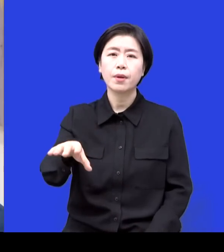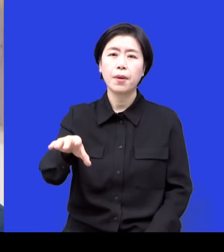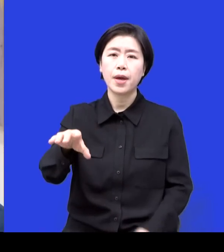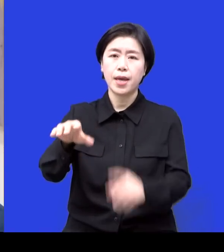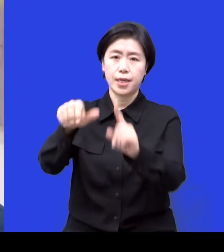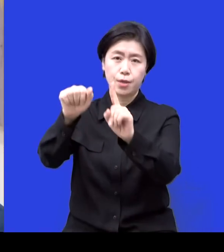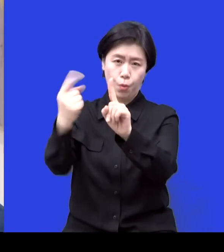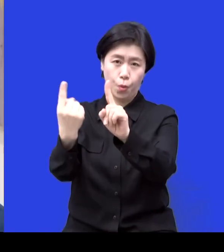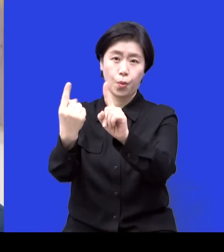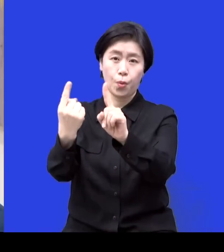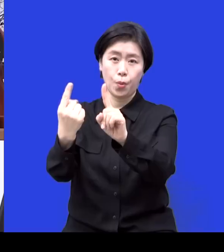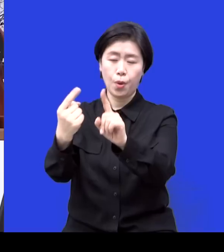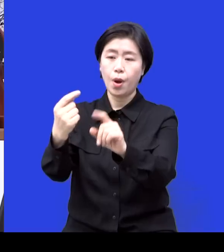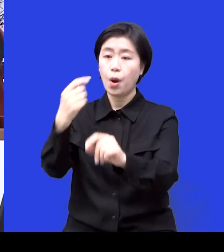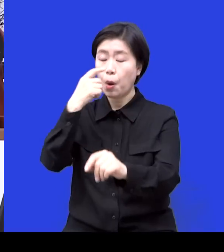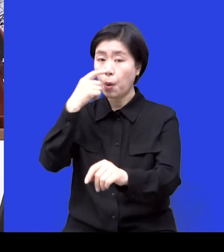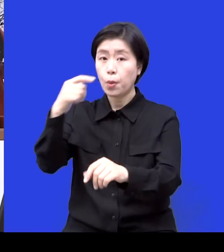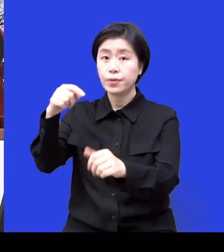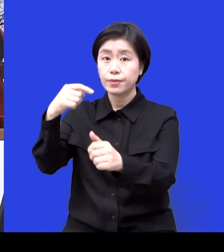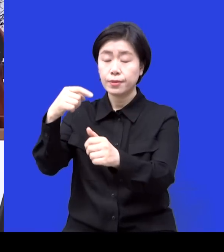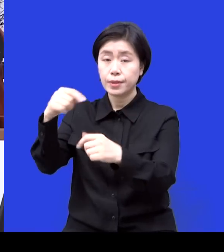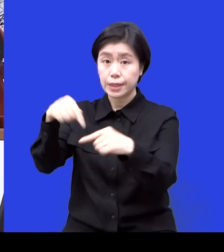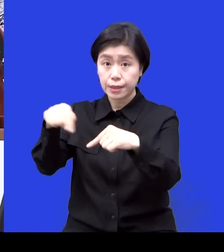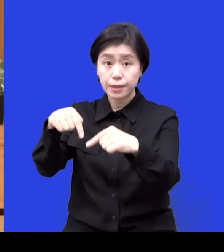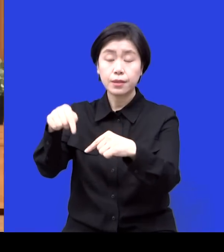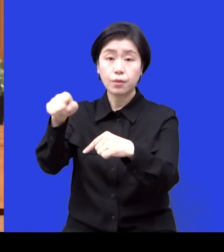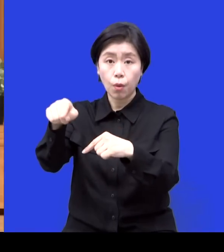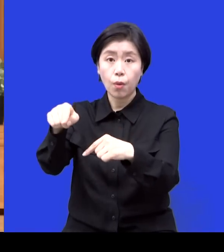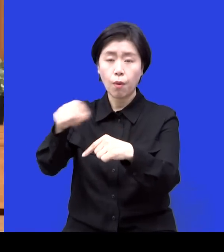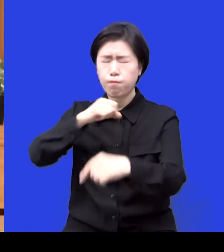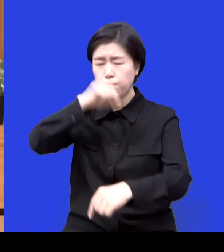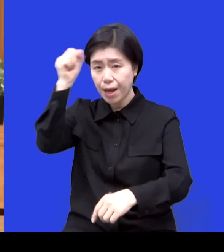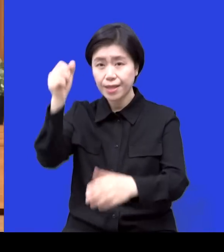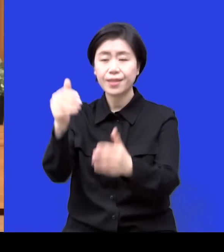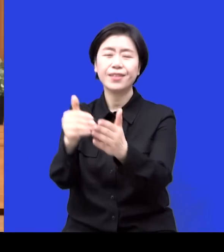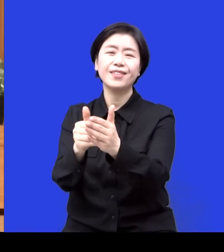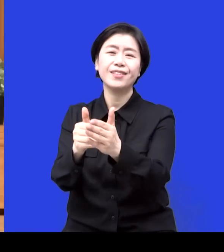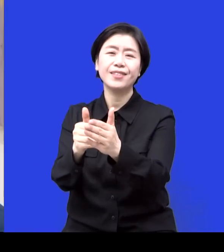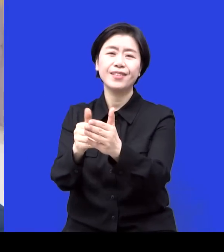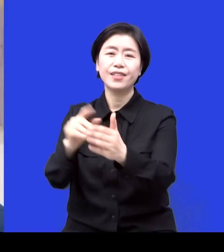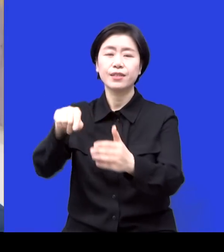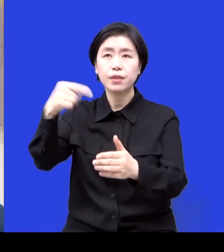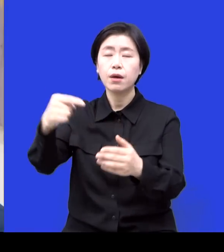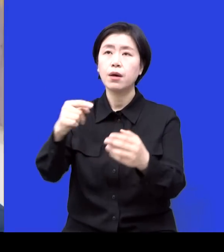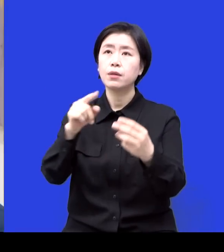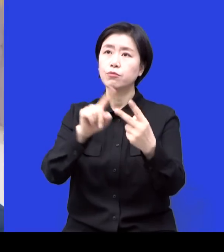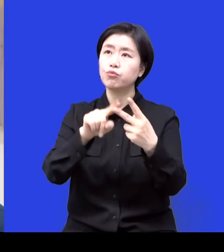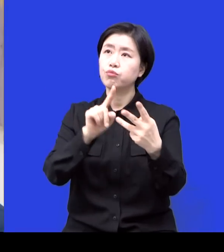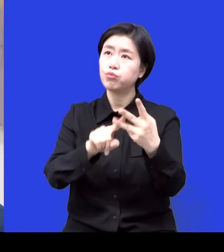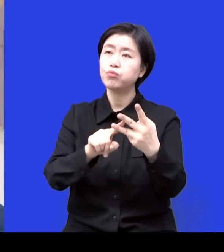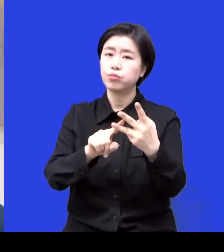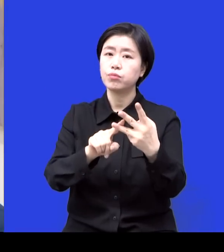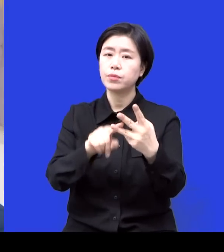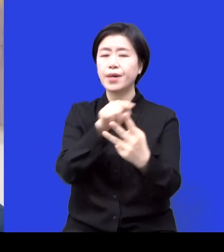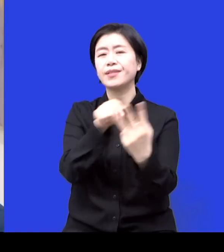3호도 생기게 됐고 워낙 열심히 잘했고 걔가 2호 코치예요? 네. 지금 제가 양성을 해서